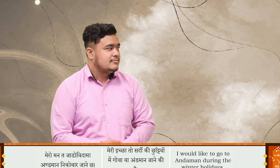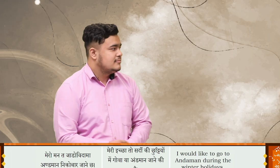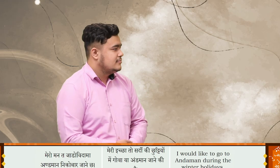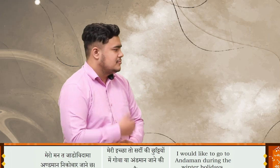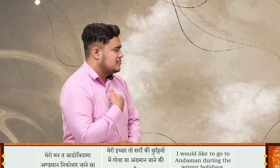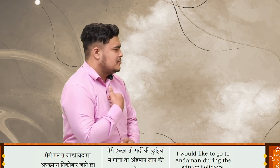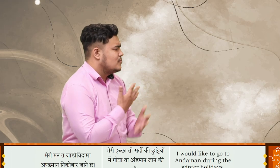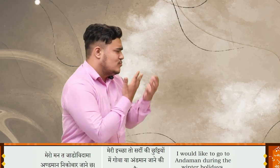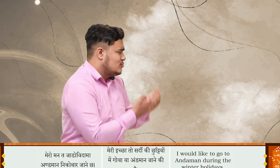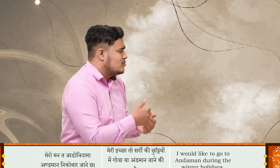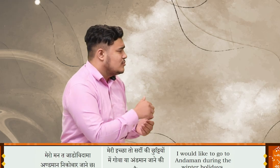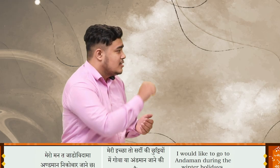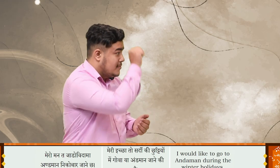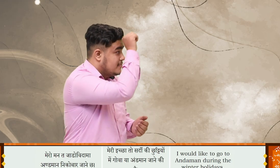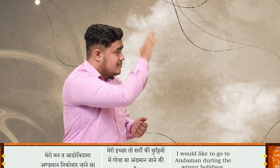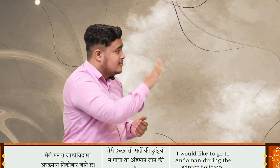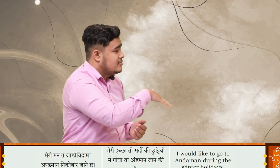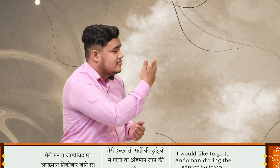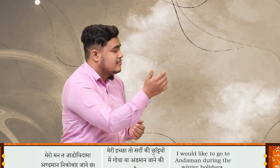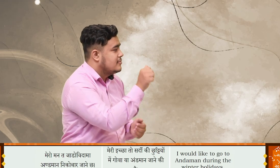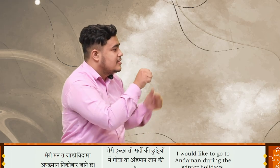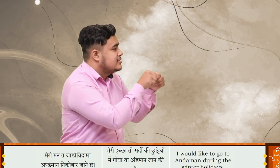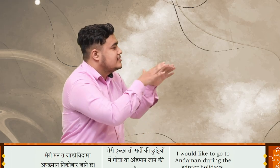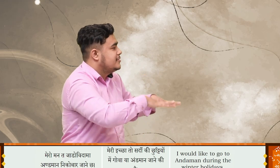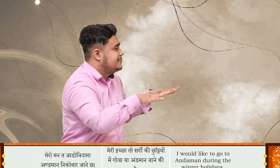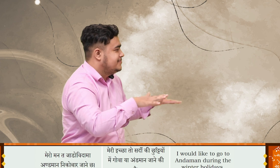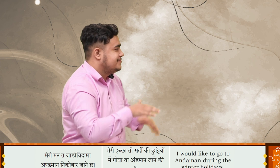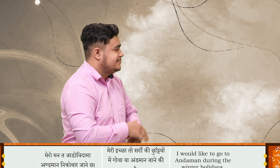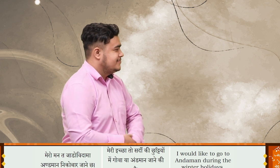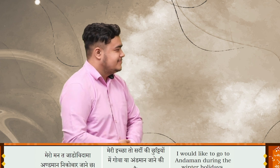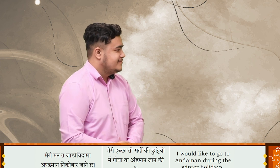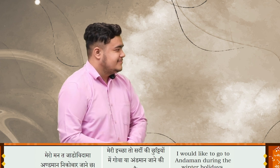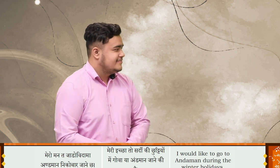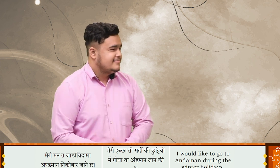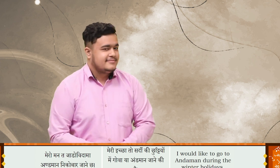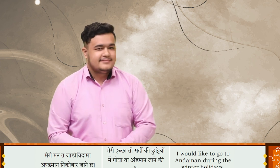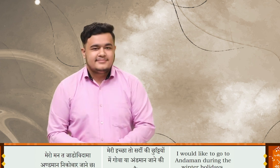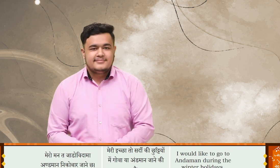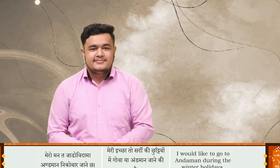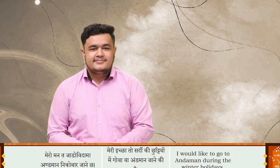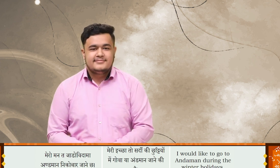मेरो मनत जाडो को विदा मा अंडमान निकोवार जाने छा